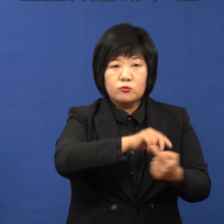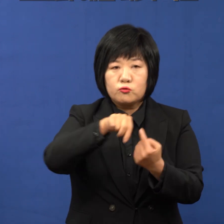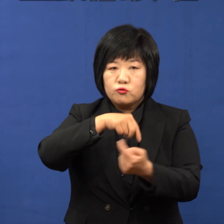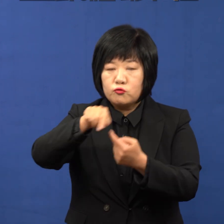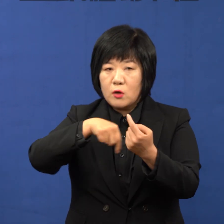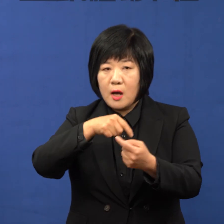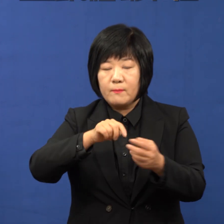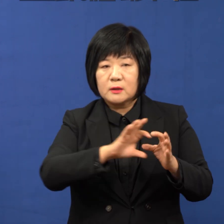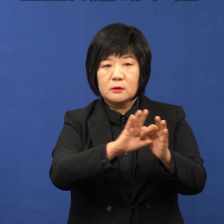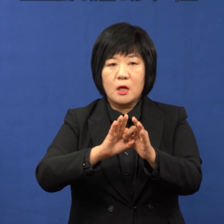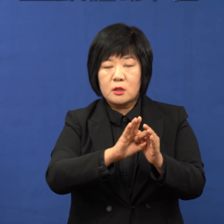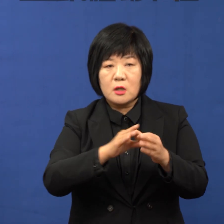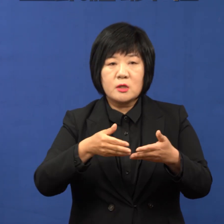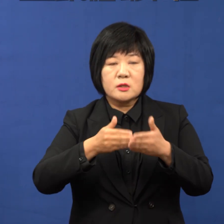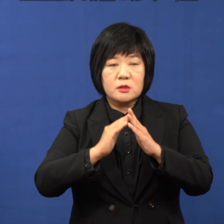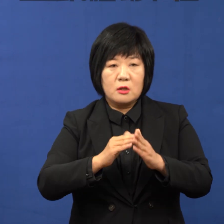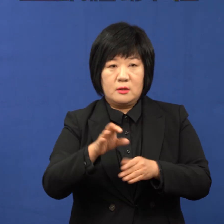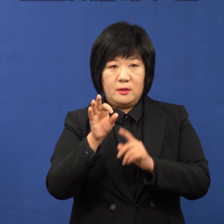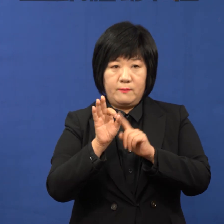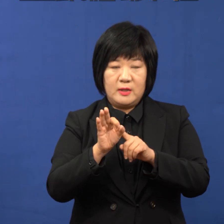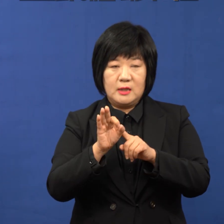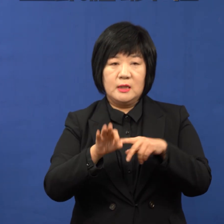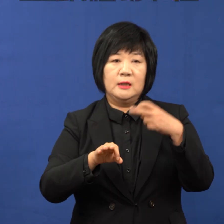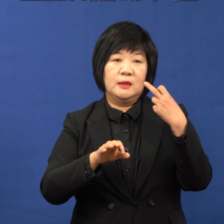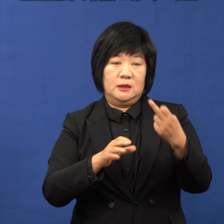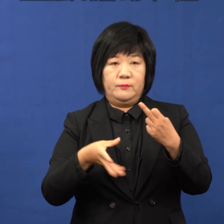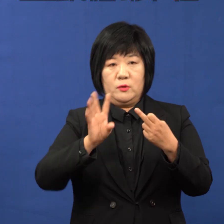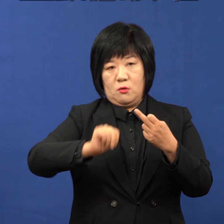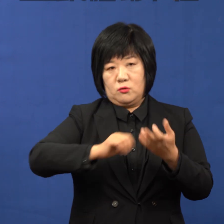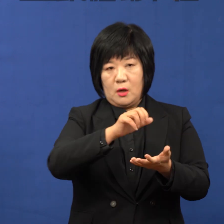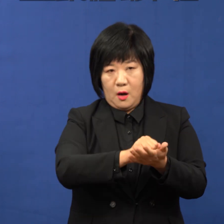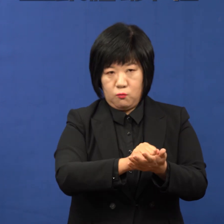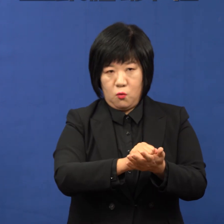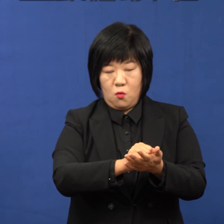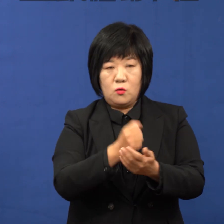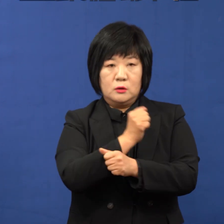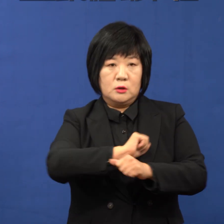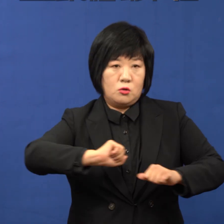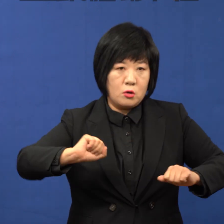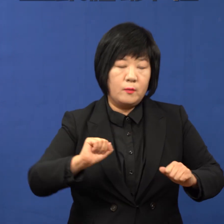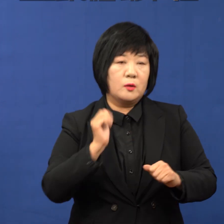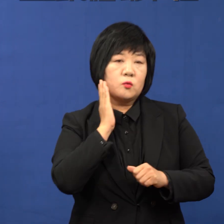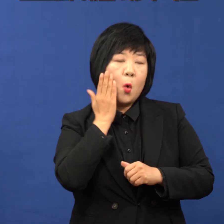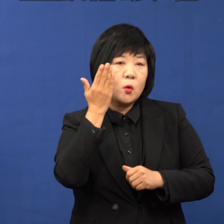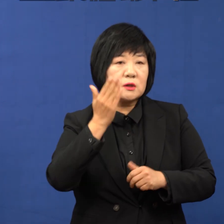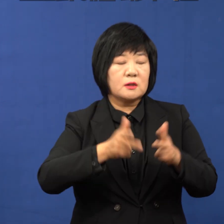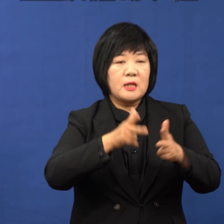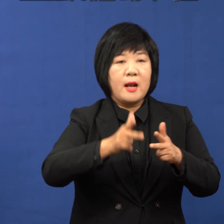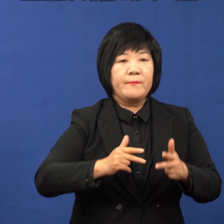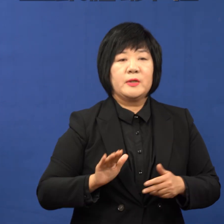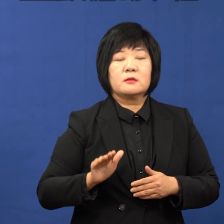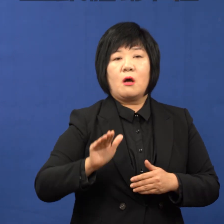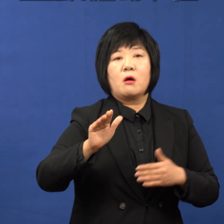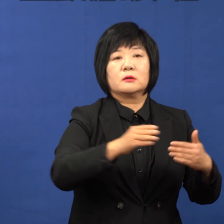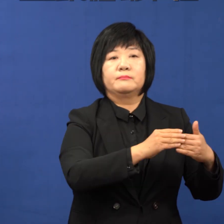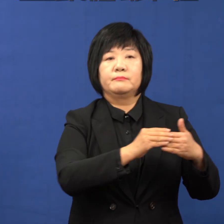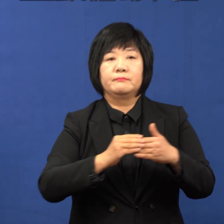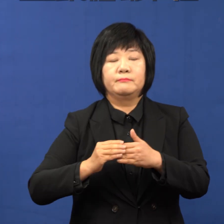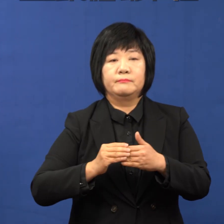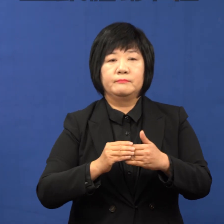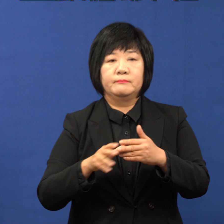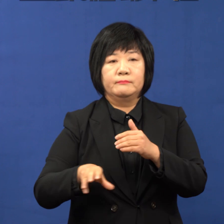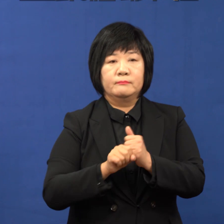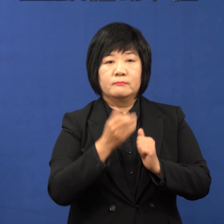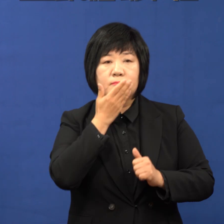클러스터 구축 설계비 15.2억 원도 확보해서 글로벌 녹색 산업 성장을 선두해 나갈 수 있을